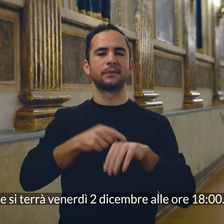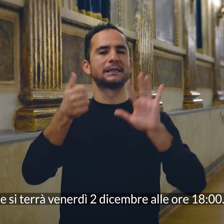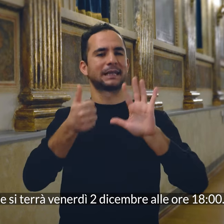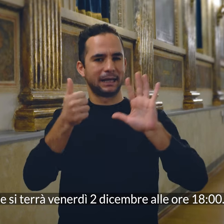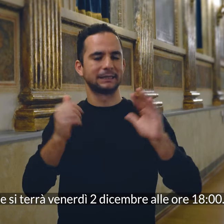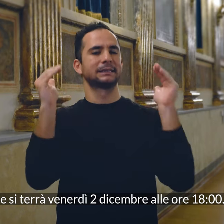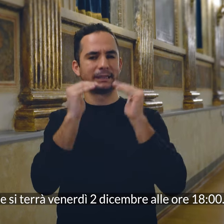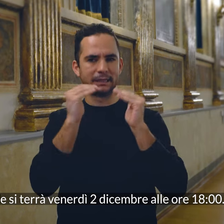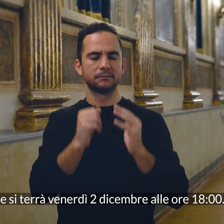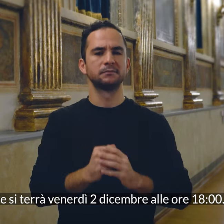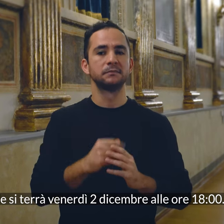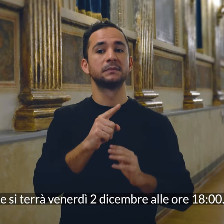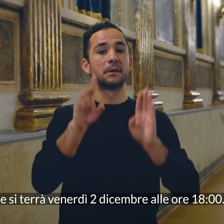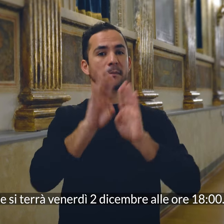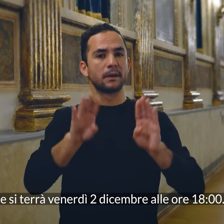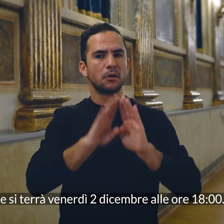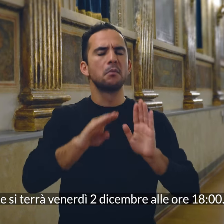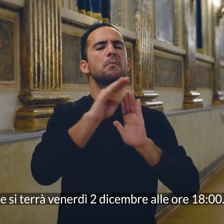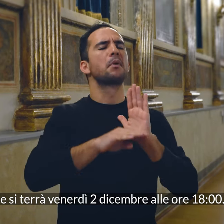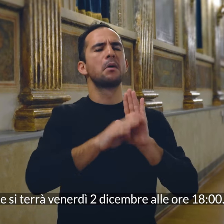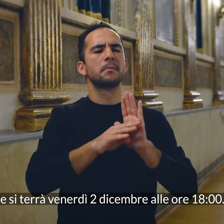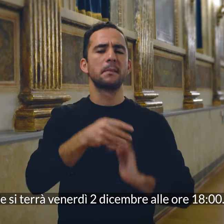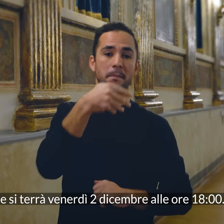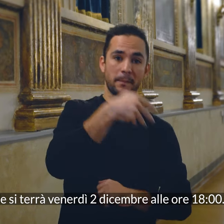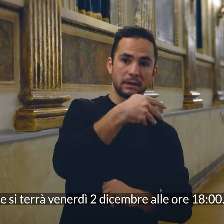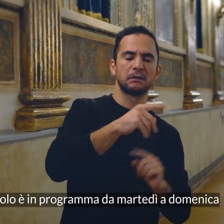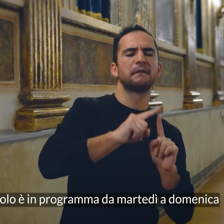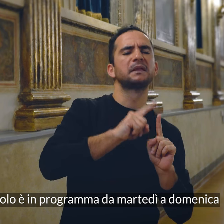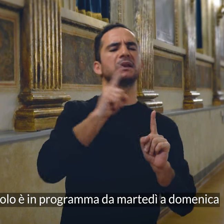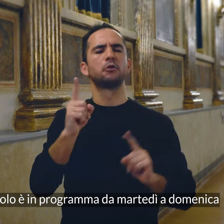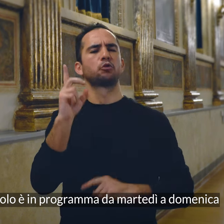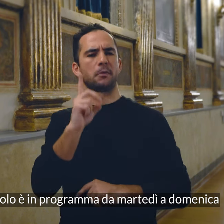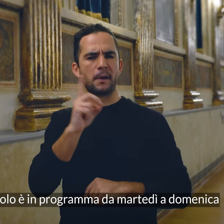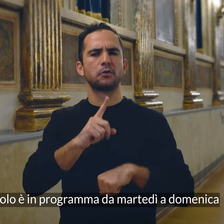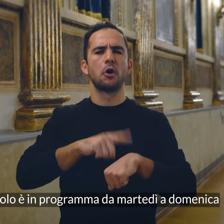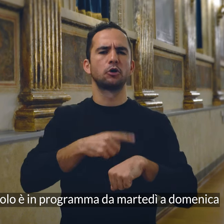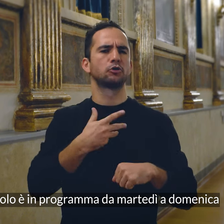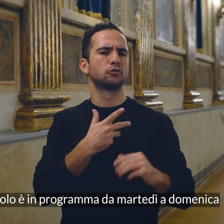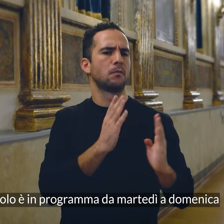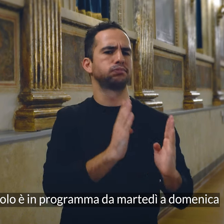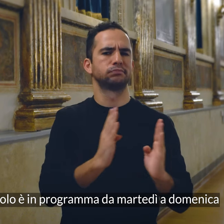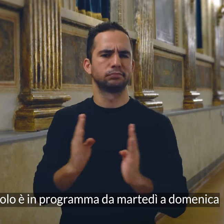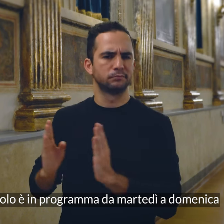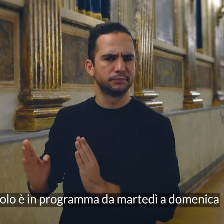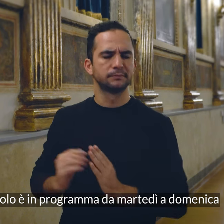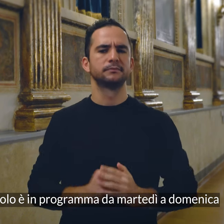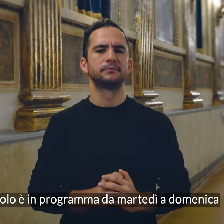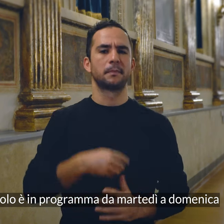venerdì 2 dicembre alle ore 18. Lo spettacolo è in programma da martedì a